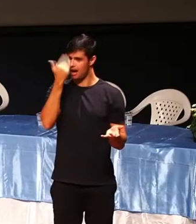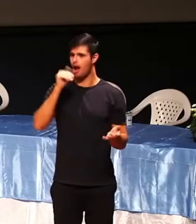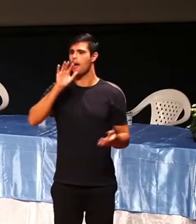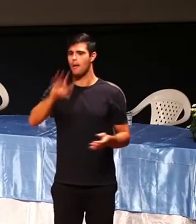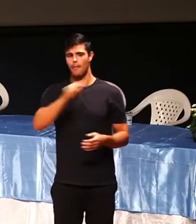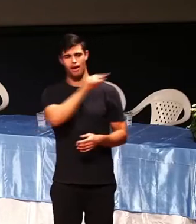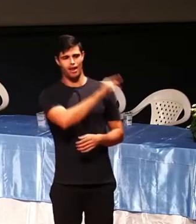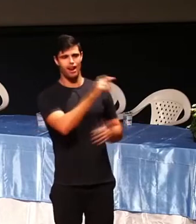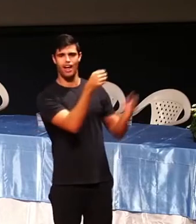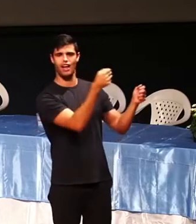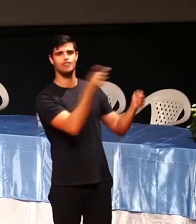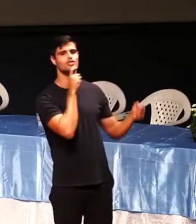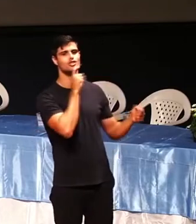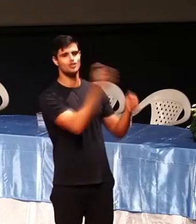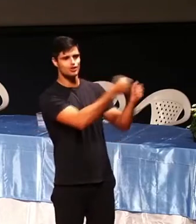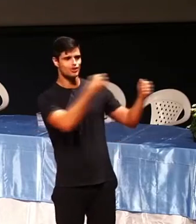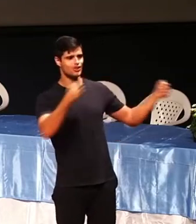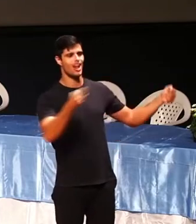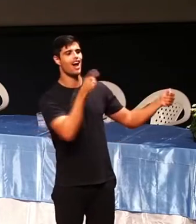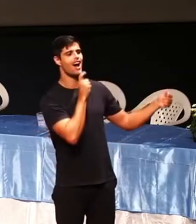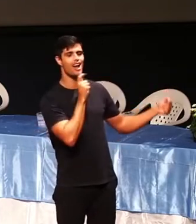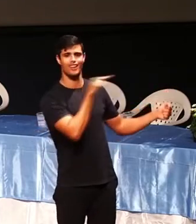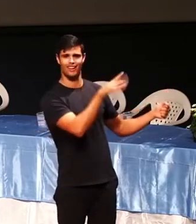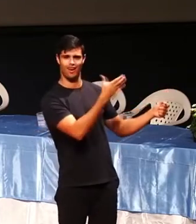Coca-Cola até engasguei com a Coca-Cola.